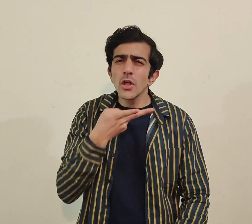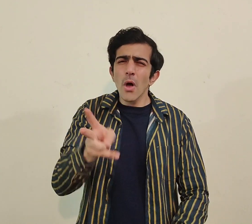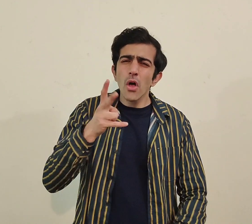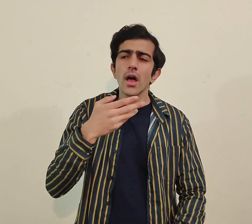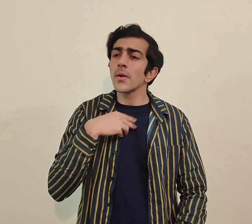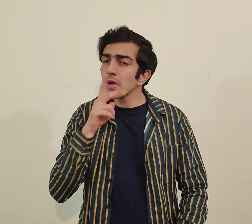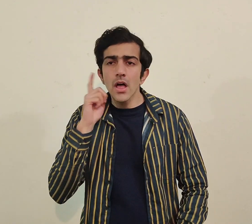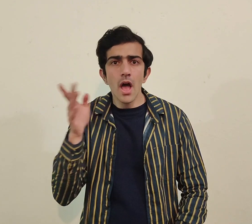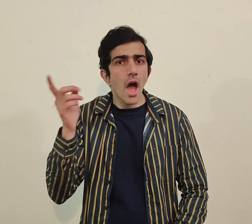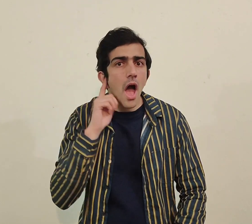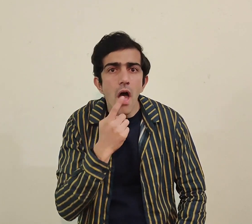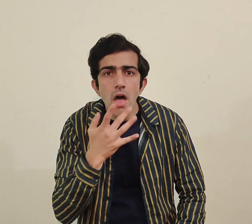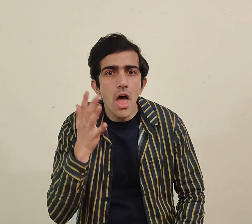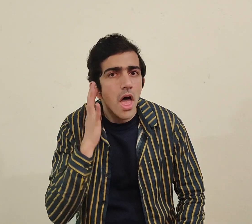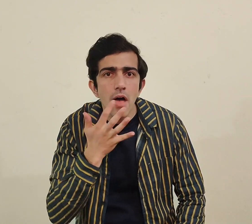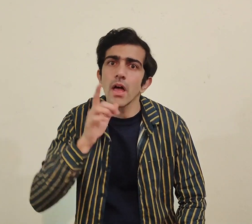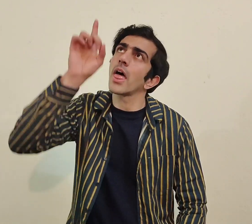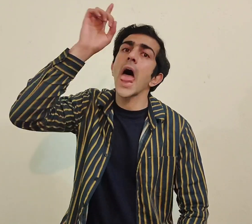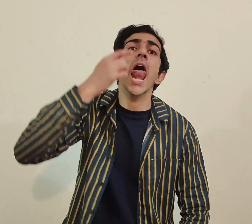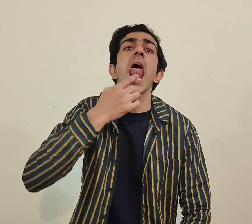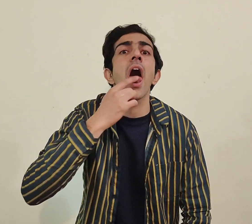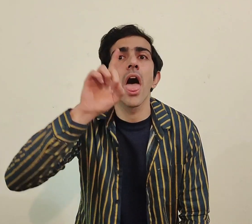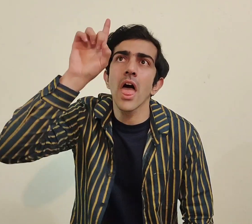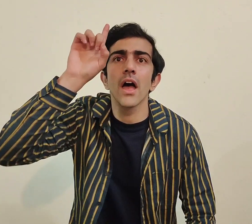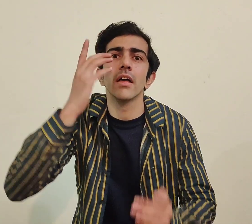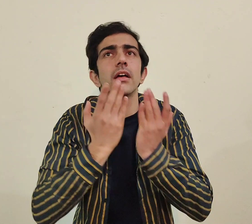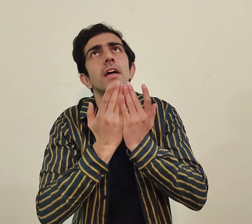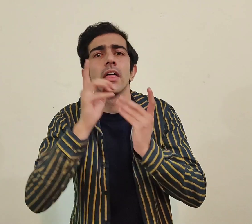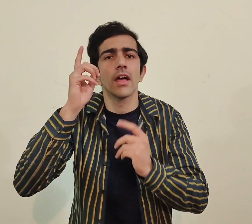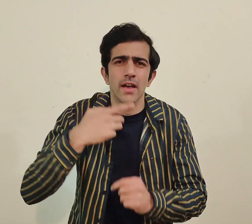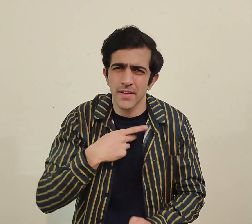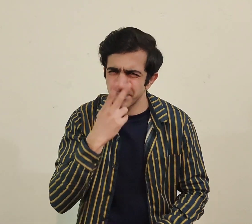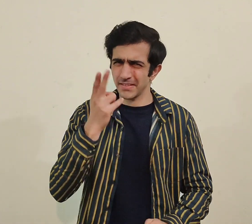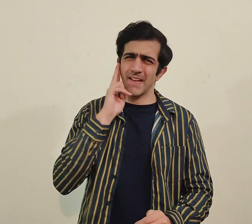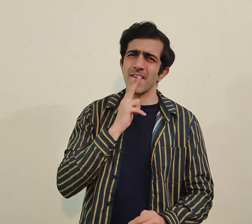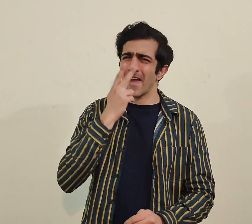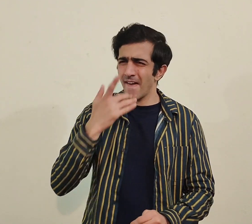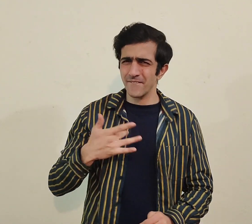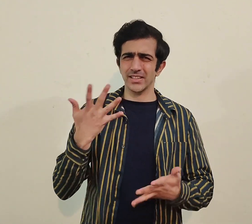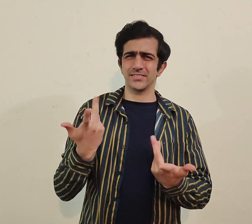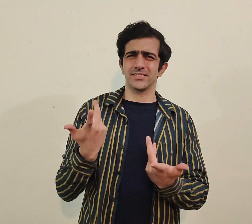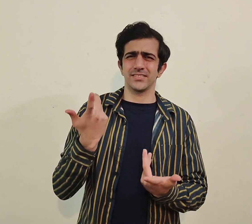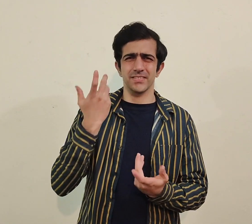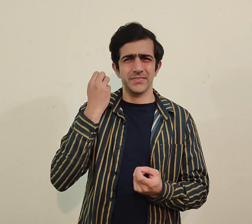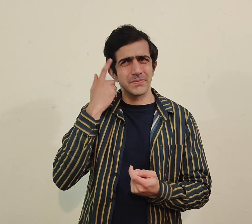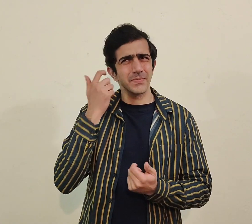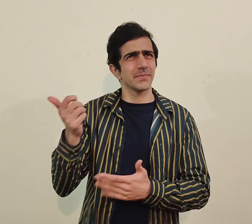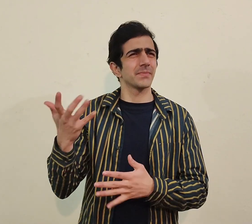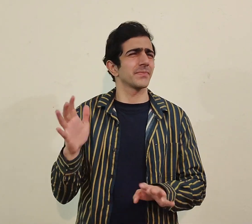ہم کہیں کہ ہم دیف ہیں تو آگے سے کہتا ہے تمہاری زبان نہیں ہے تمہاری زبان نہیں ہے اللہ تمہیں زبان دے گا میں دعا کروں گا تو کیا مطلب کیا